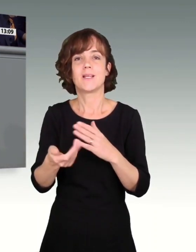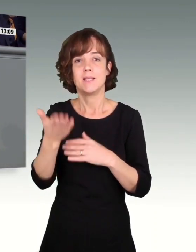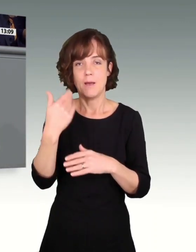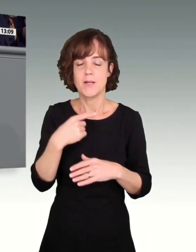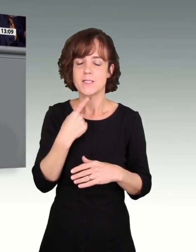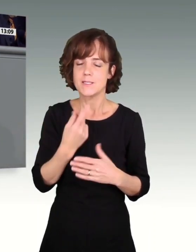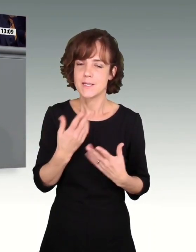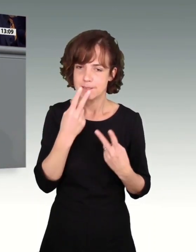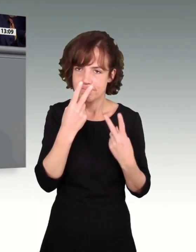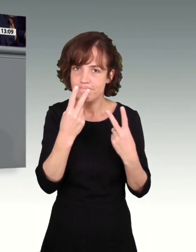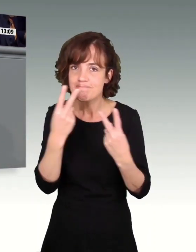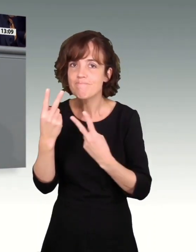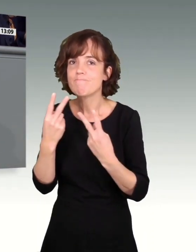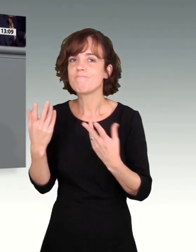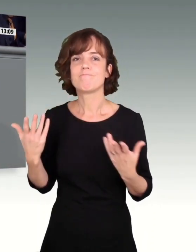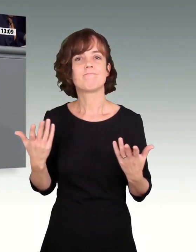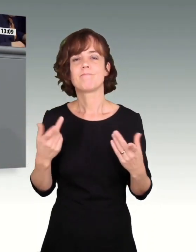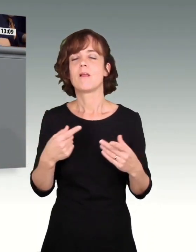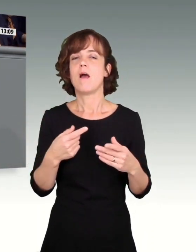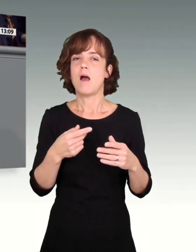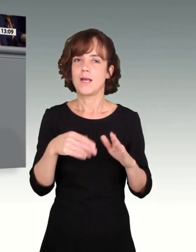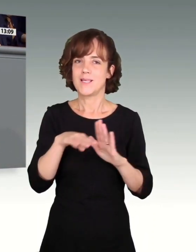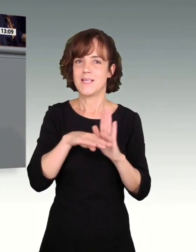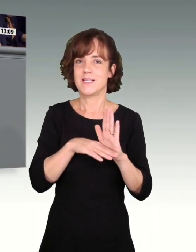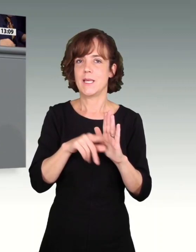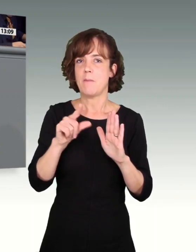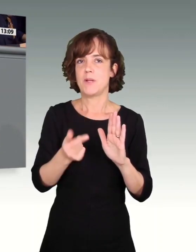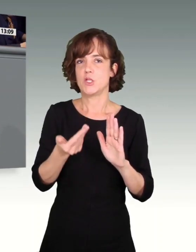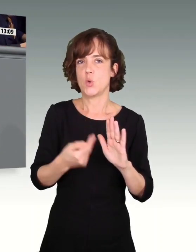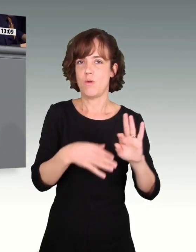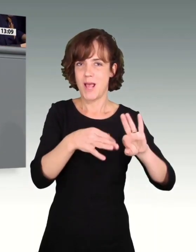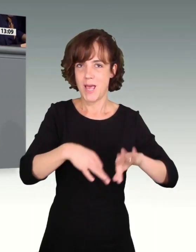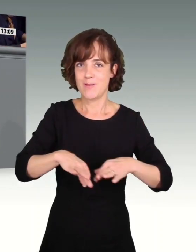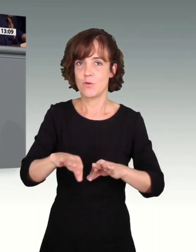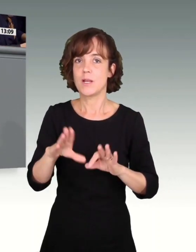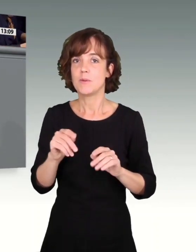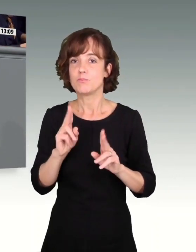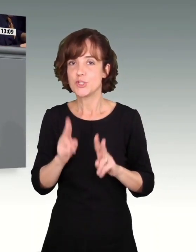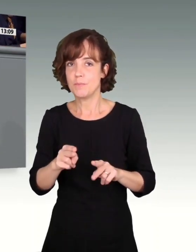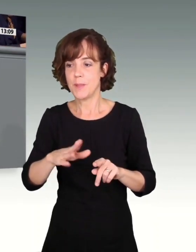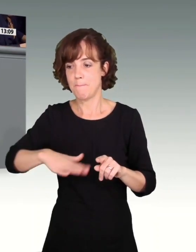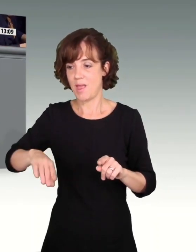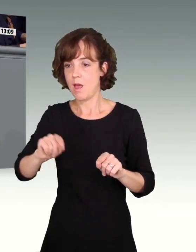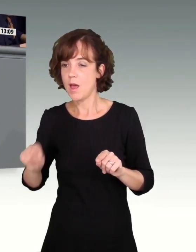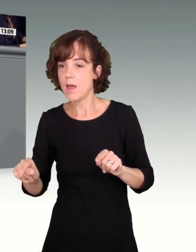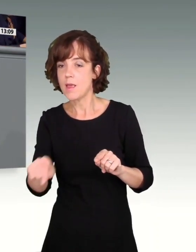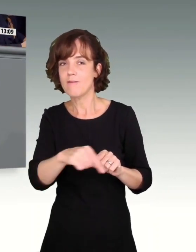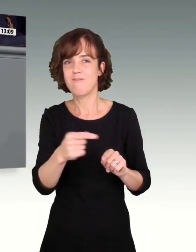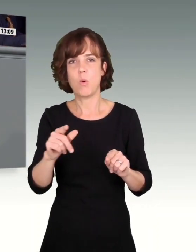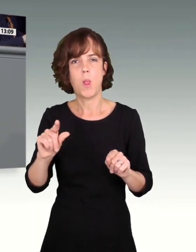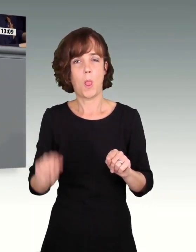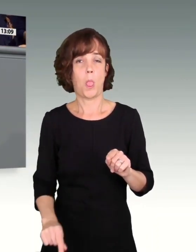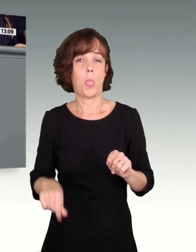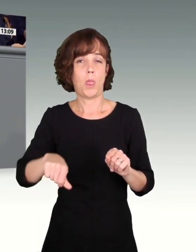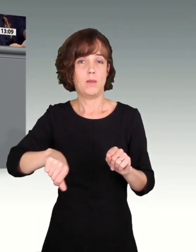hingegangen und haben gesagt, wir führen einen gesetzlichen Mindestlohn ein, um diese Branchen eben auch zu unterstützen, um da eben einen